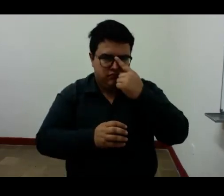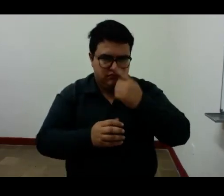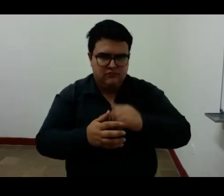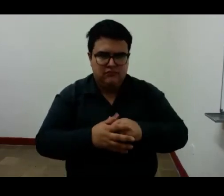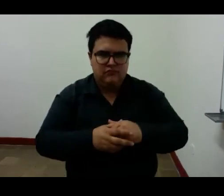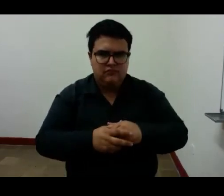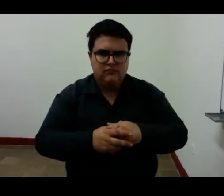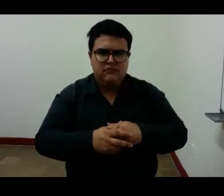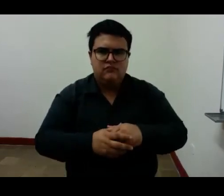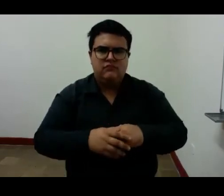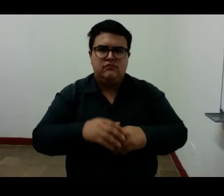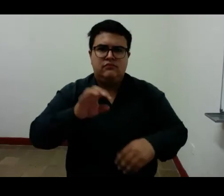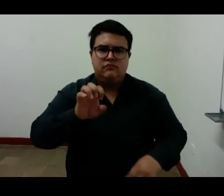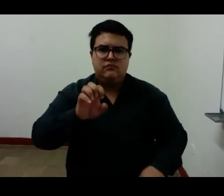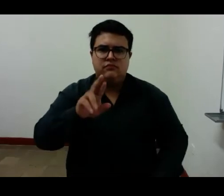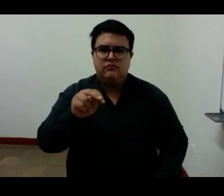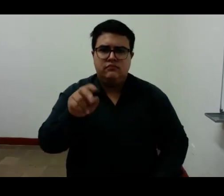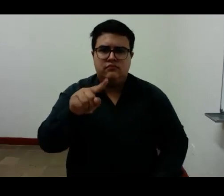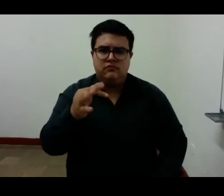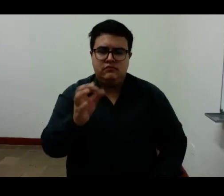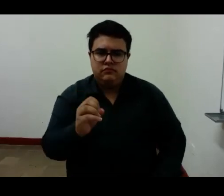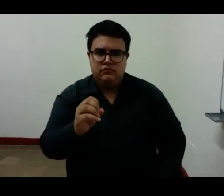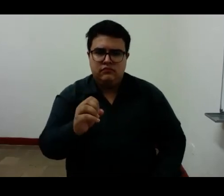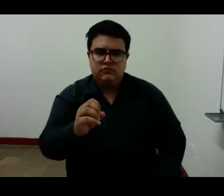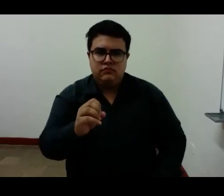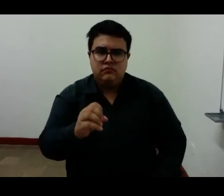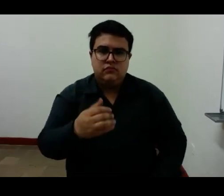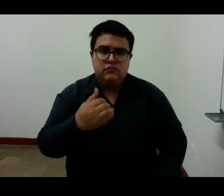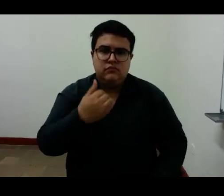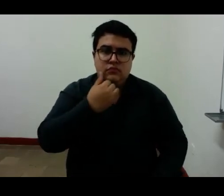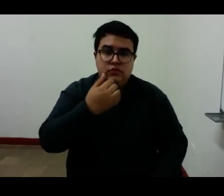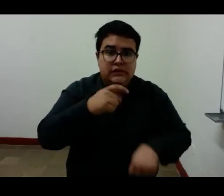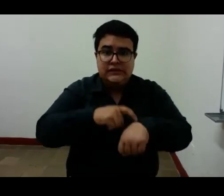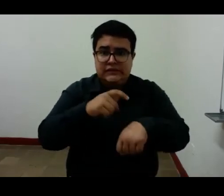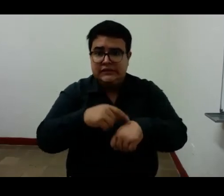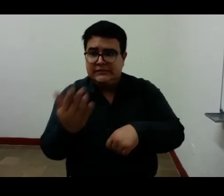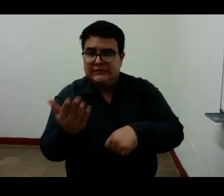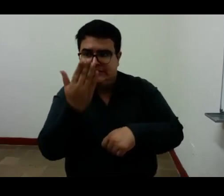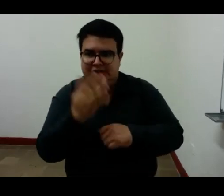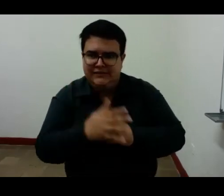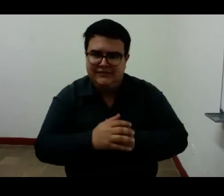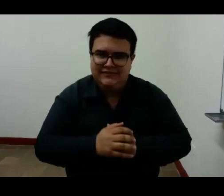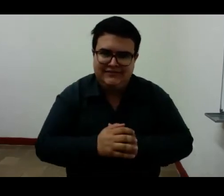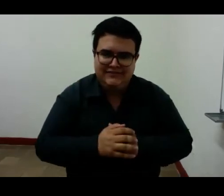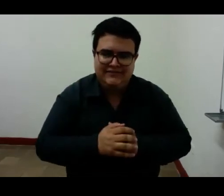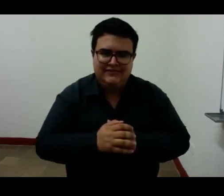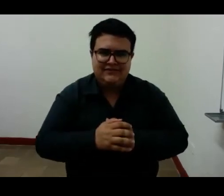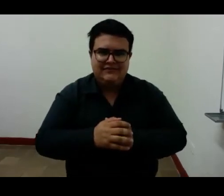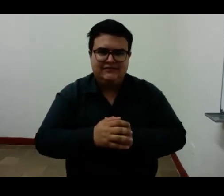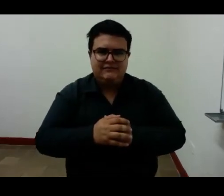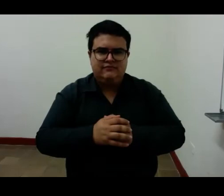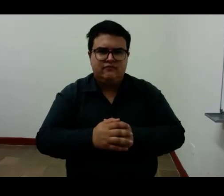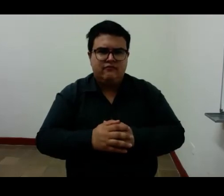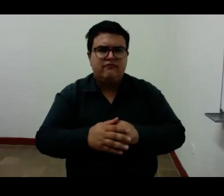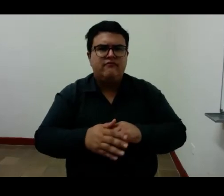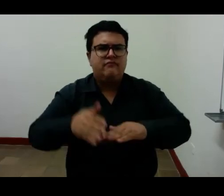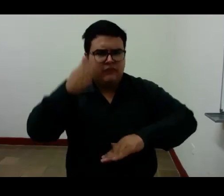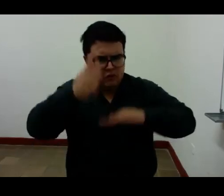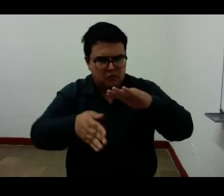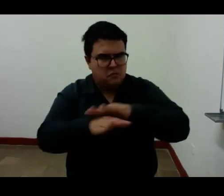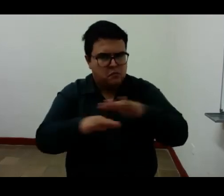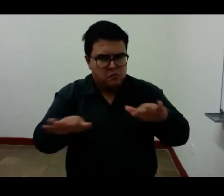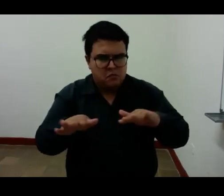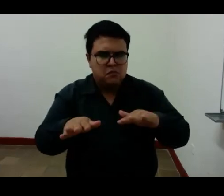Ernesto si si estamos apurados de tiempo podemos cortar